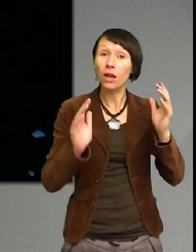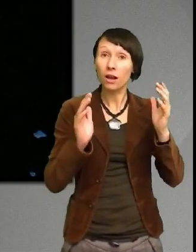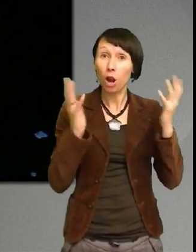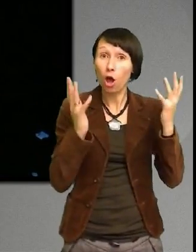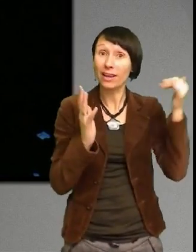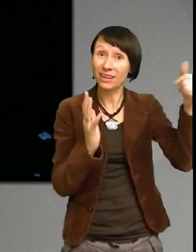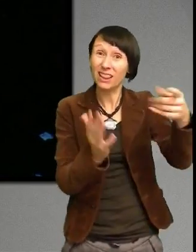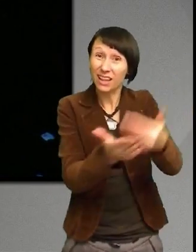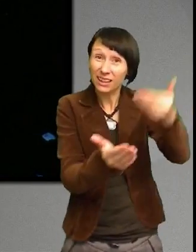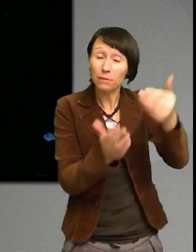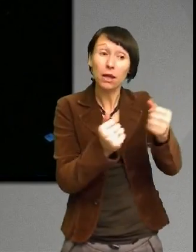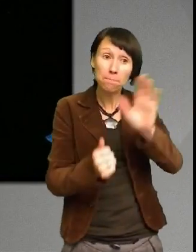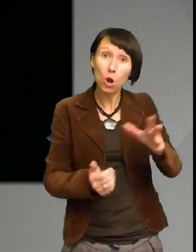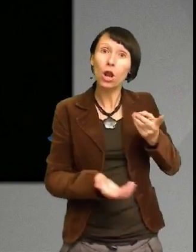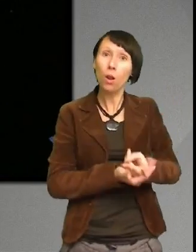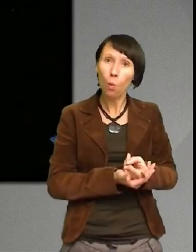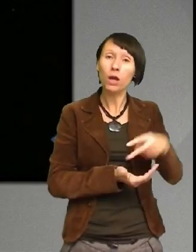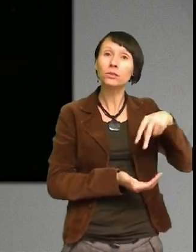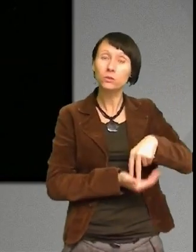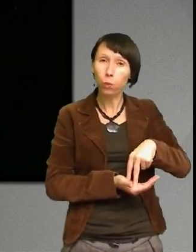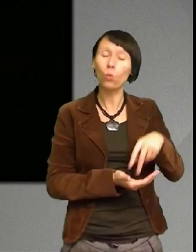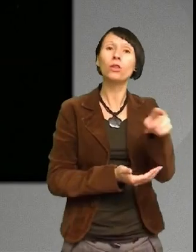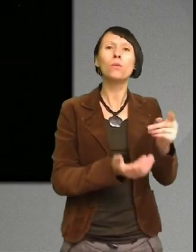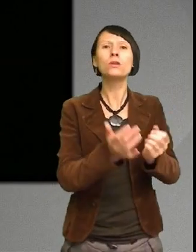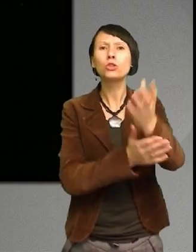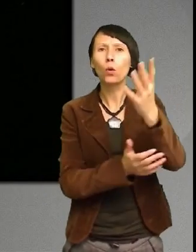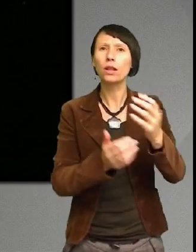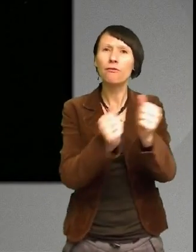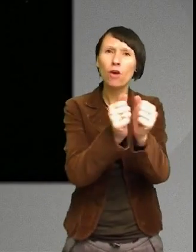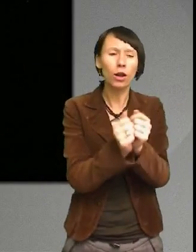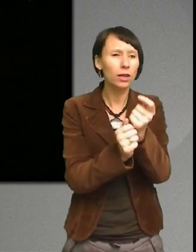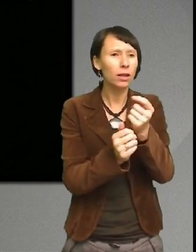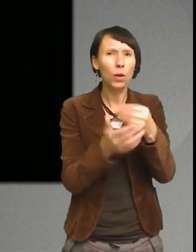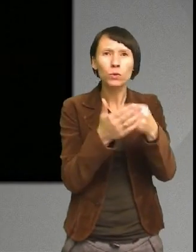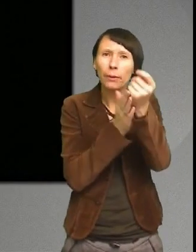de låg där. Och säljde varor för inkastlanten för att kunna överleva dagen.